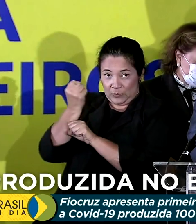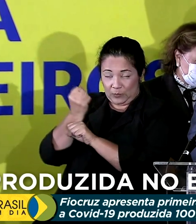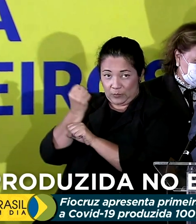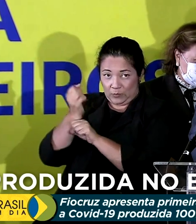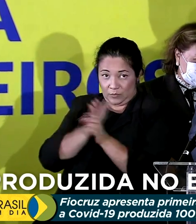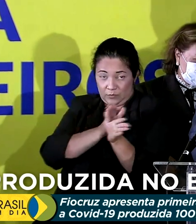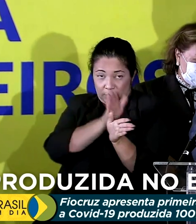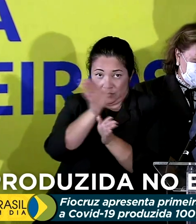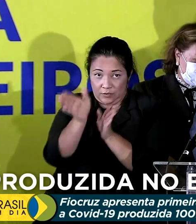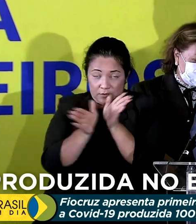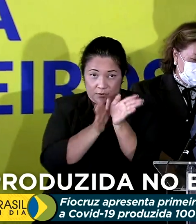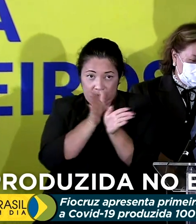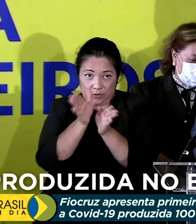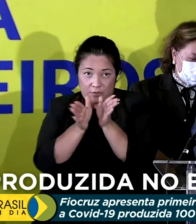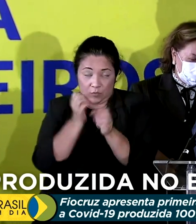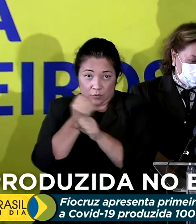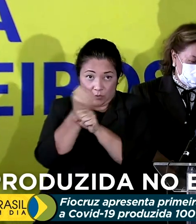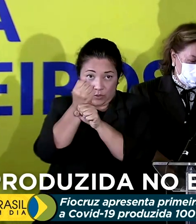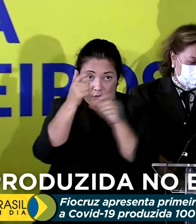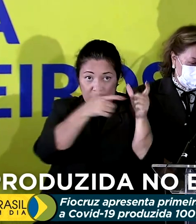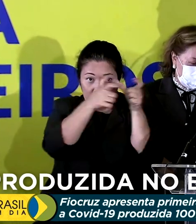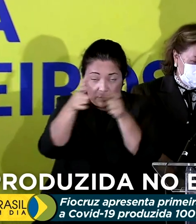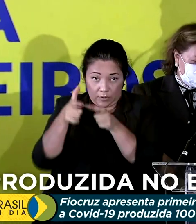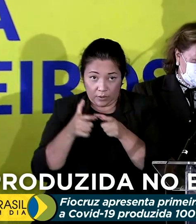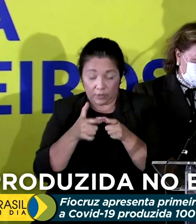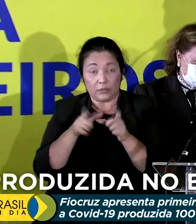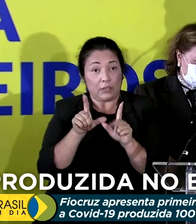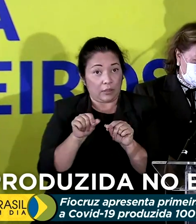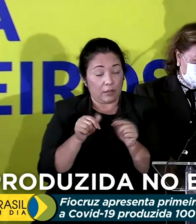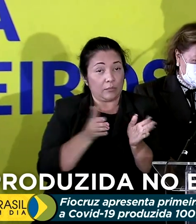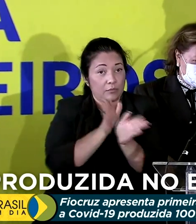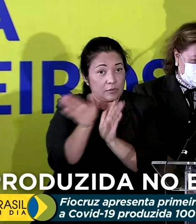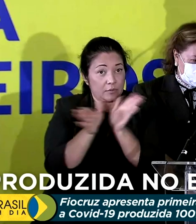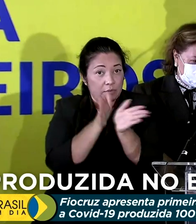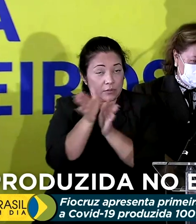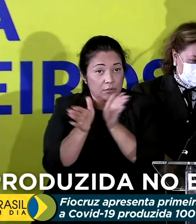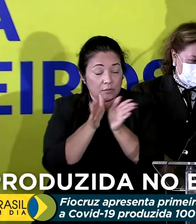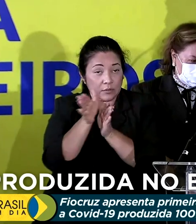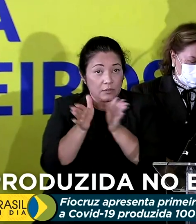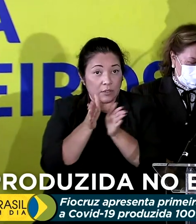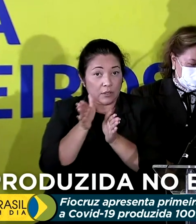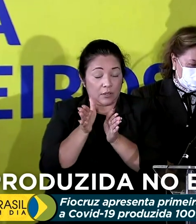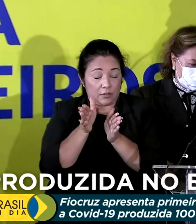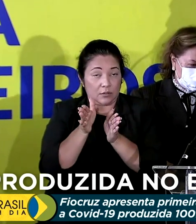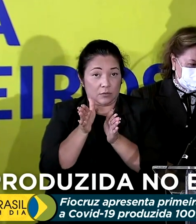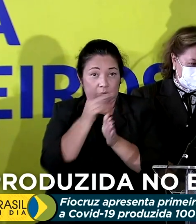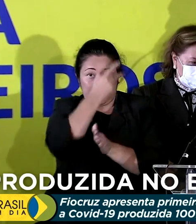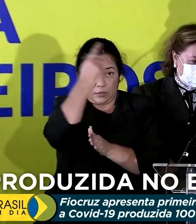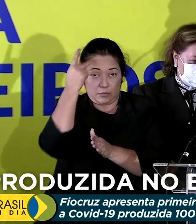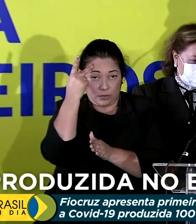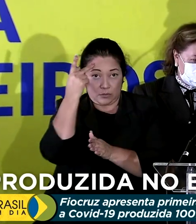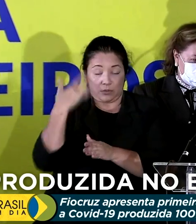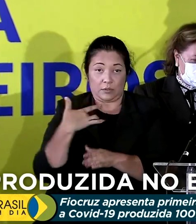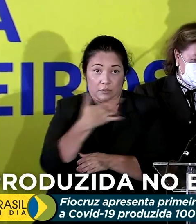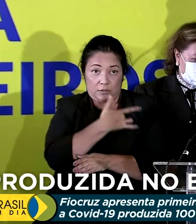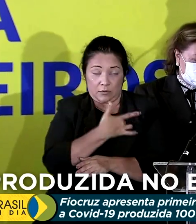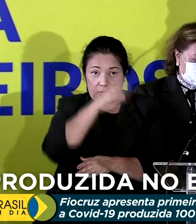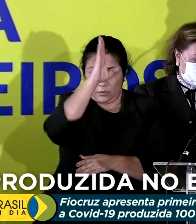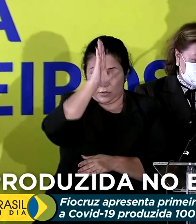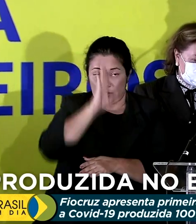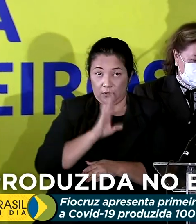acesso universal, igualitário e gratuito do mundo para um país com mais de 210